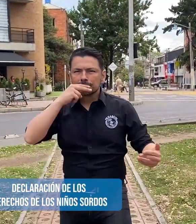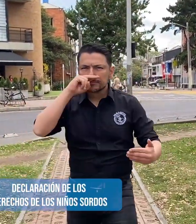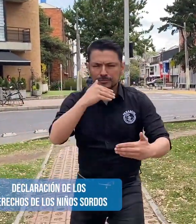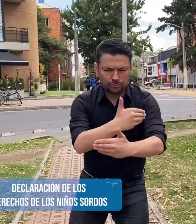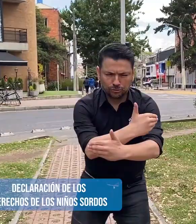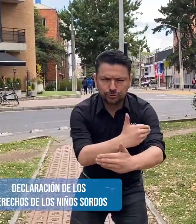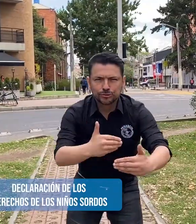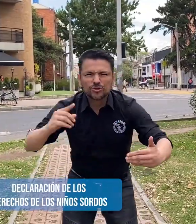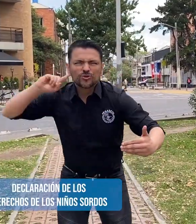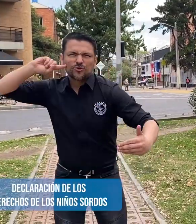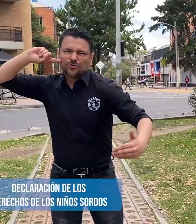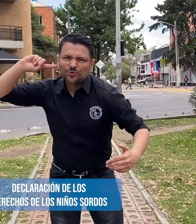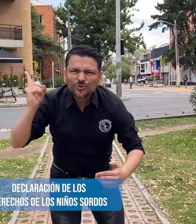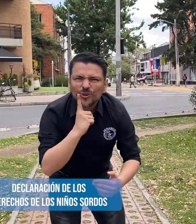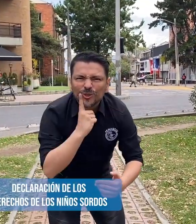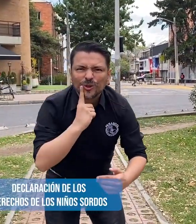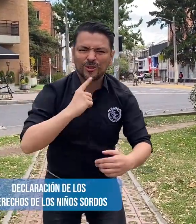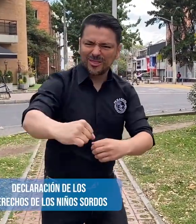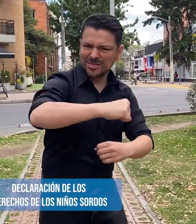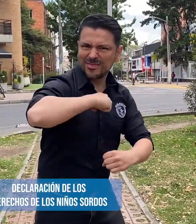Lunes, declaración de los derechos de los niños sordos.